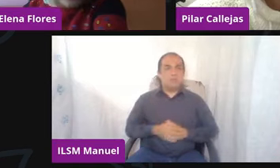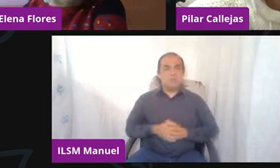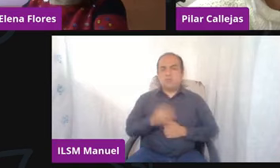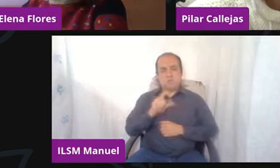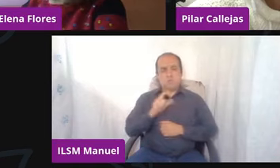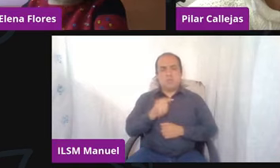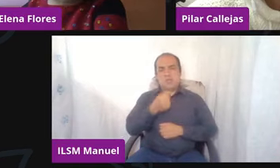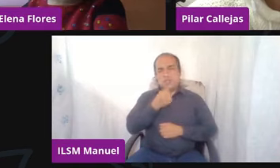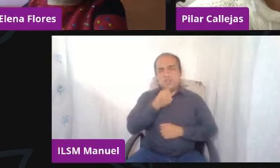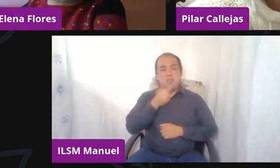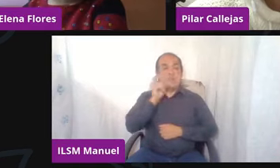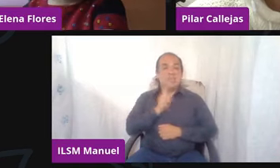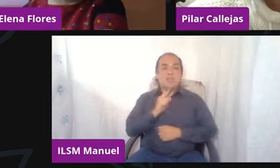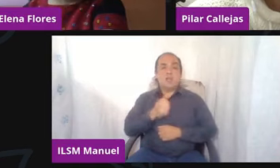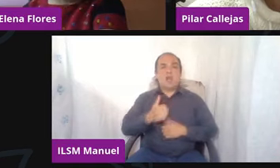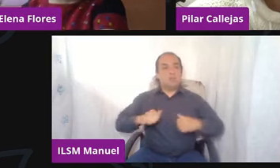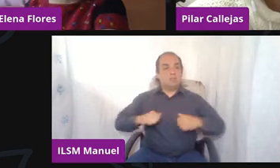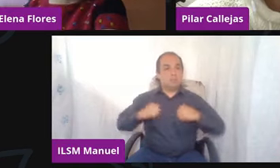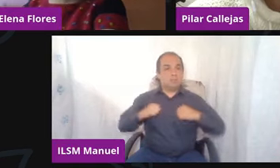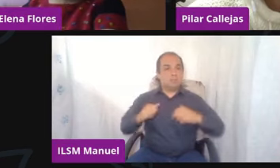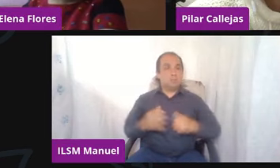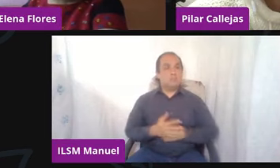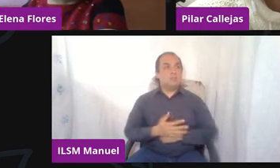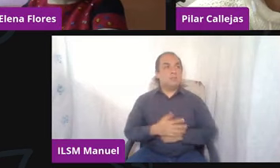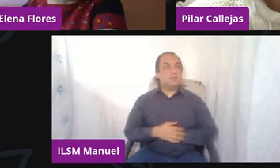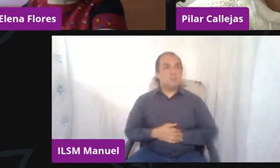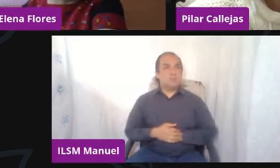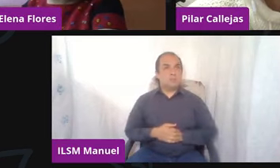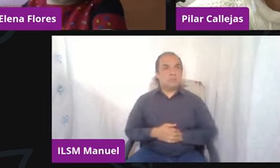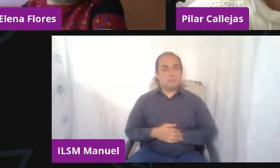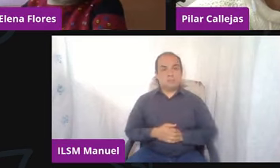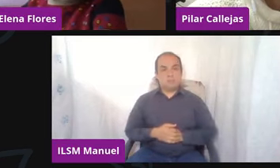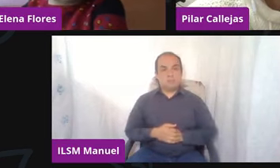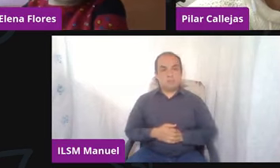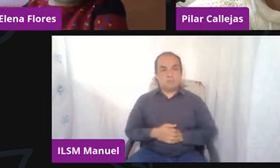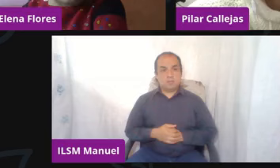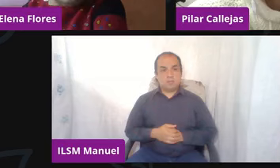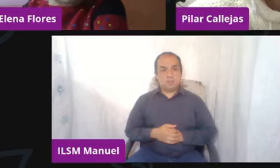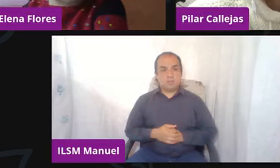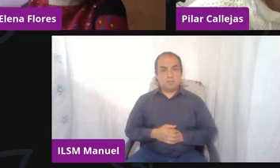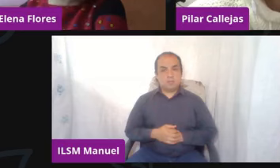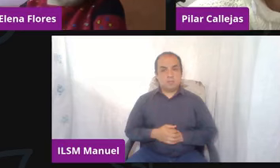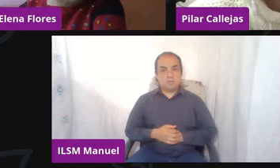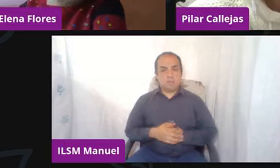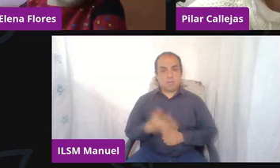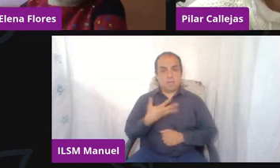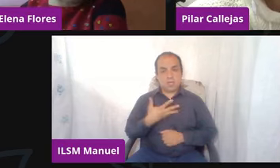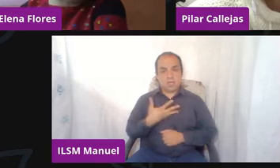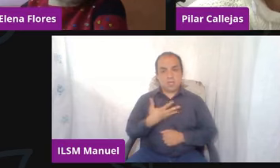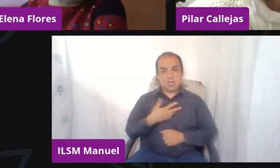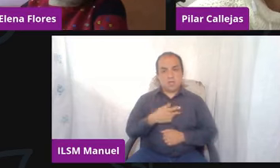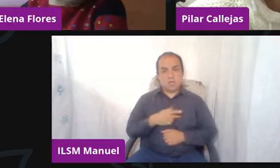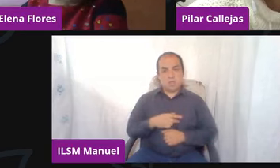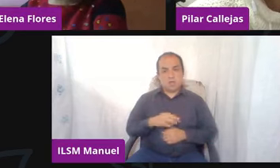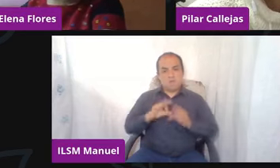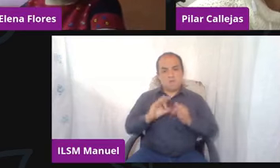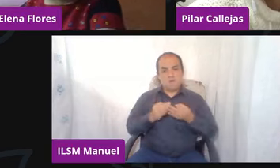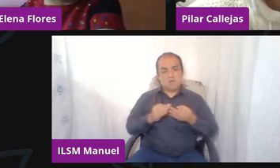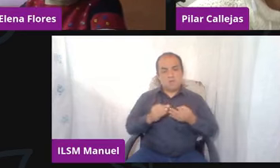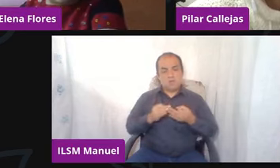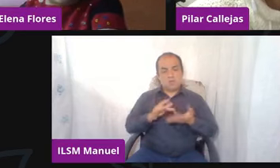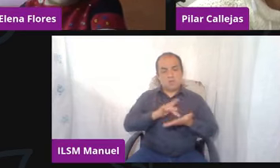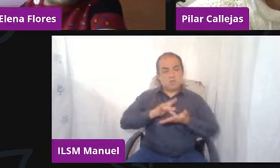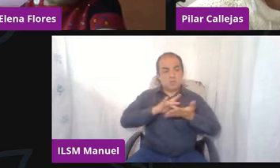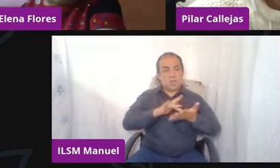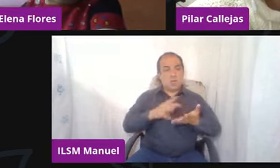adolescente que, bueno, tiene entre sus haberes y entre sus redes de apoyo pues a las personas que son